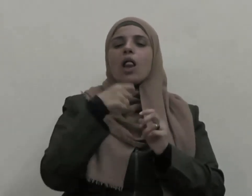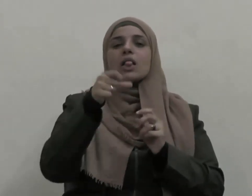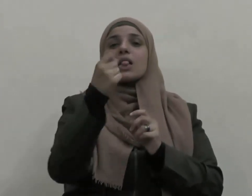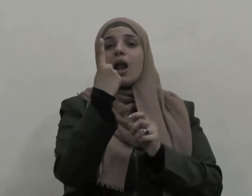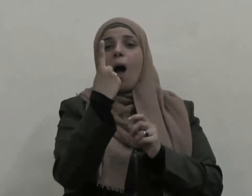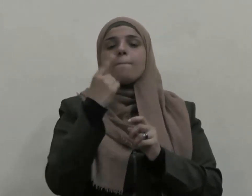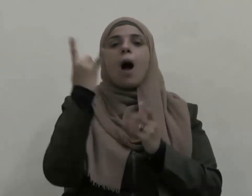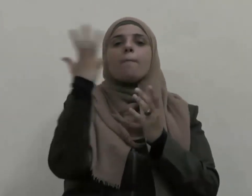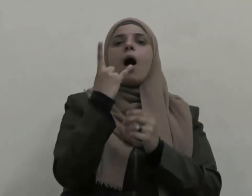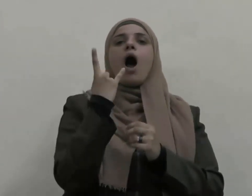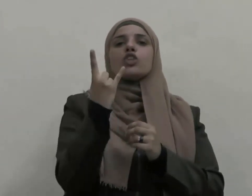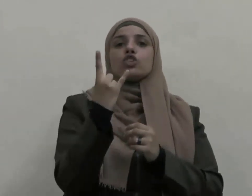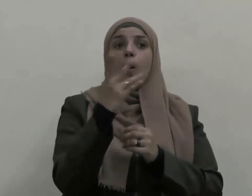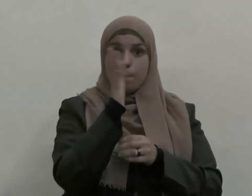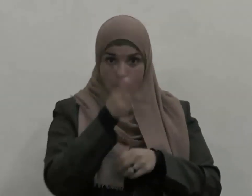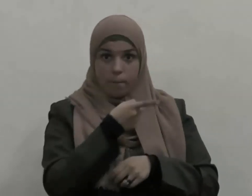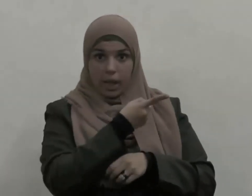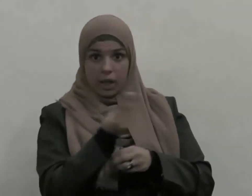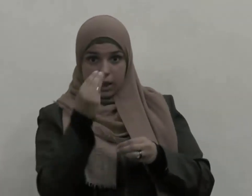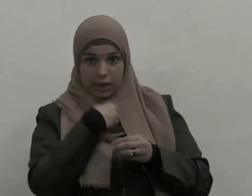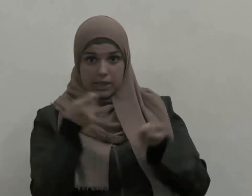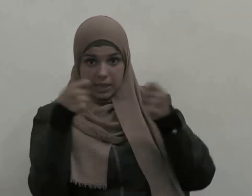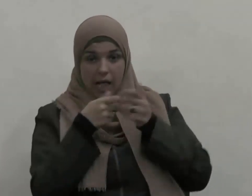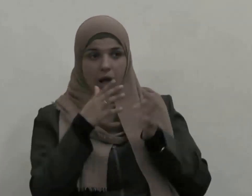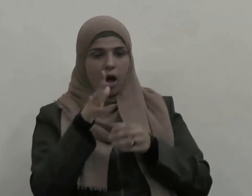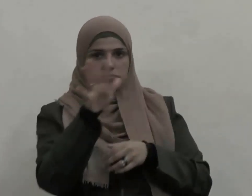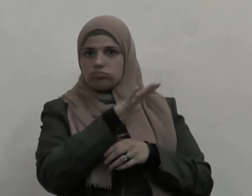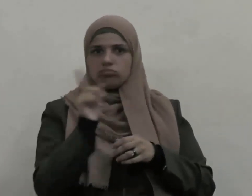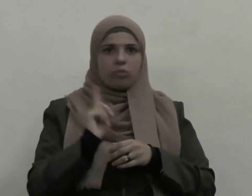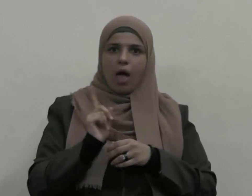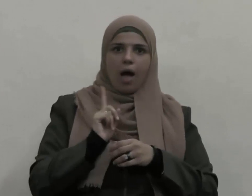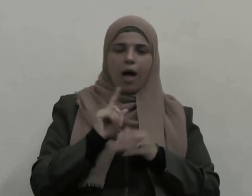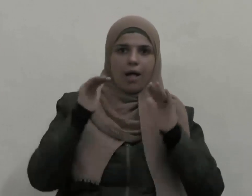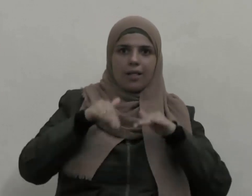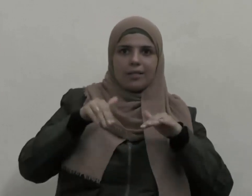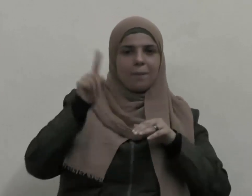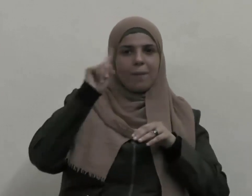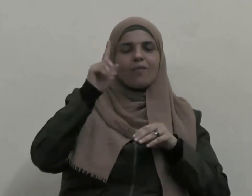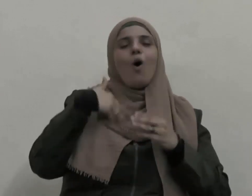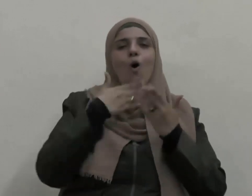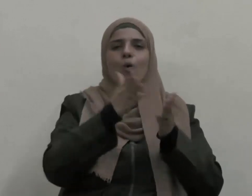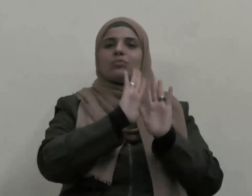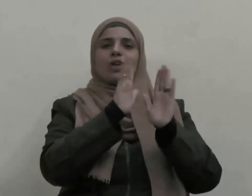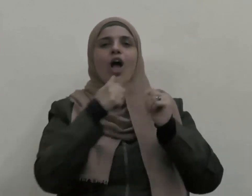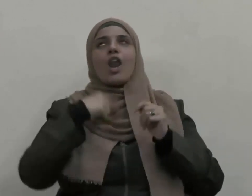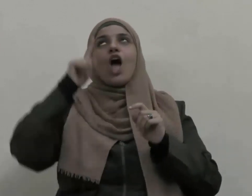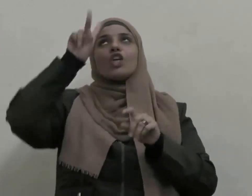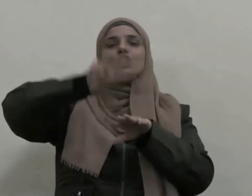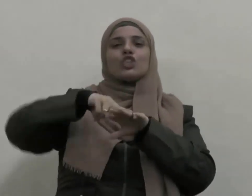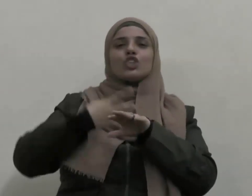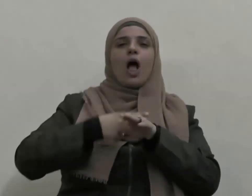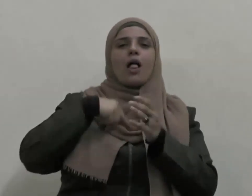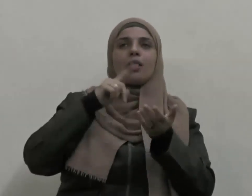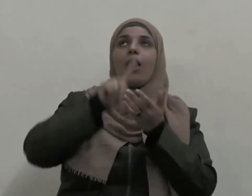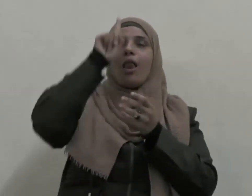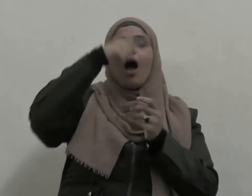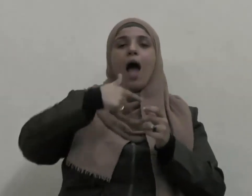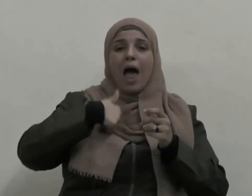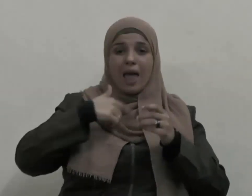زيادة؟ قالوا لا قال فإني أشهد الله أني جعلت ما حملت هذه